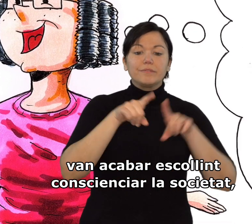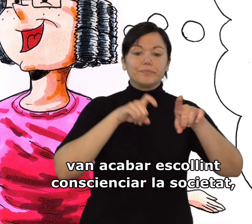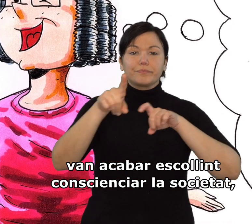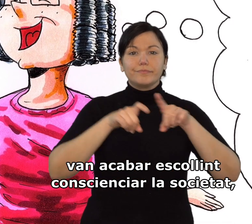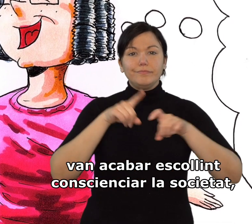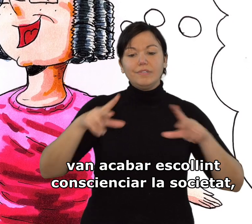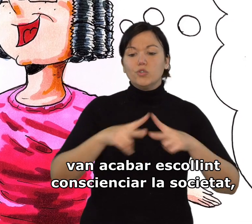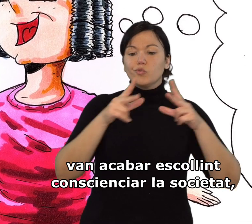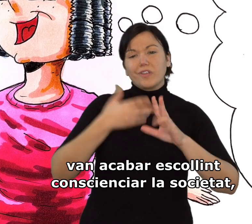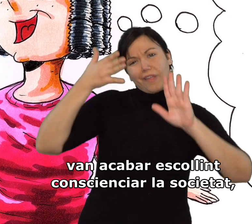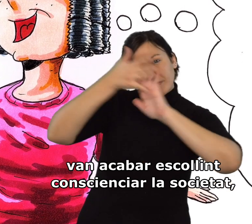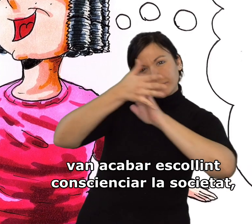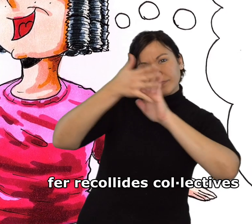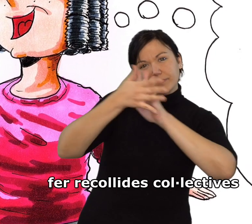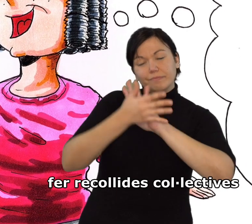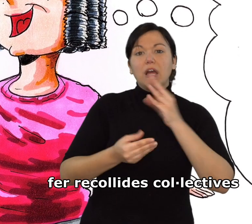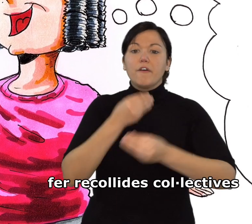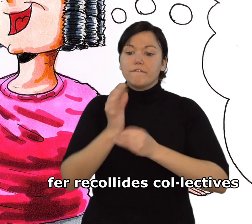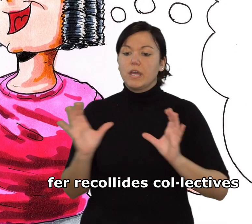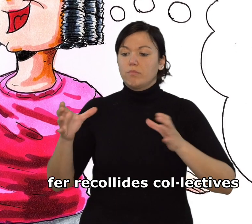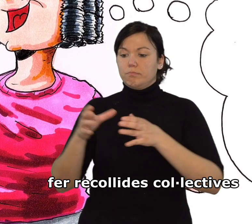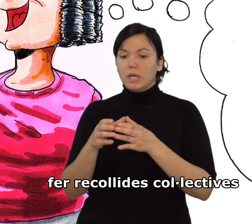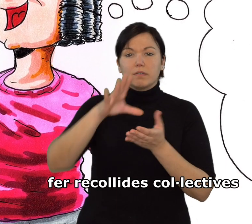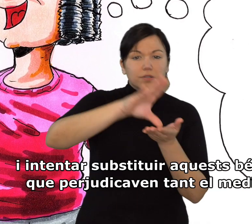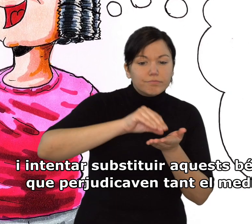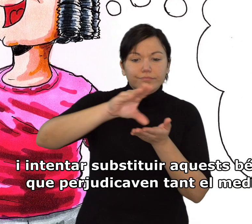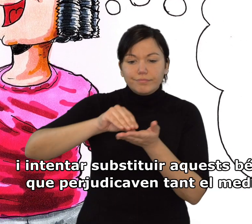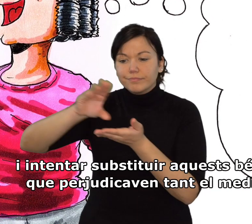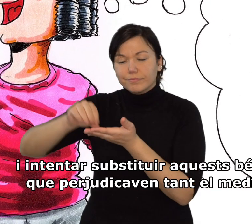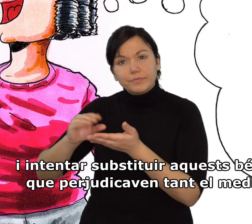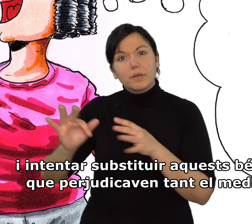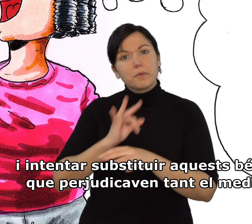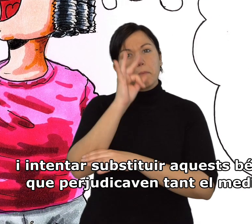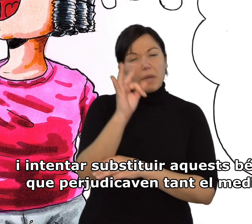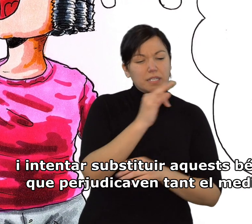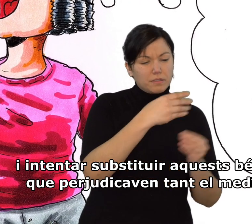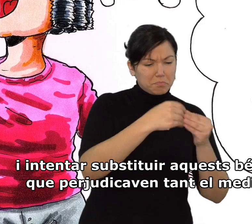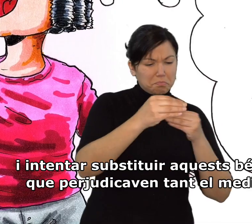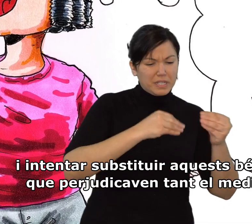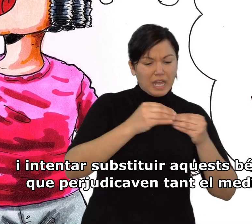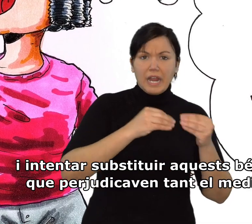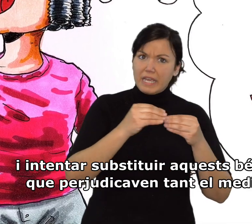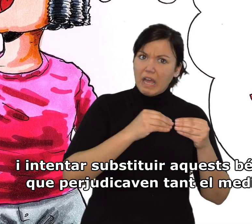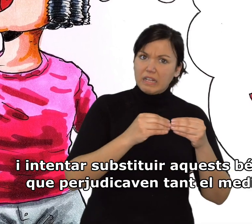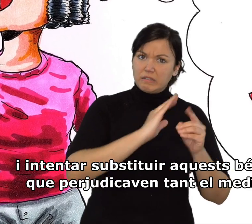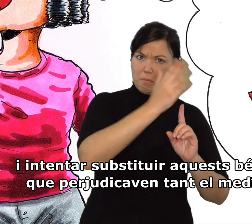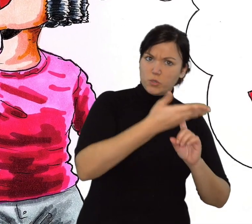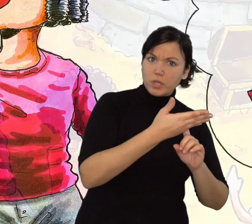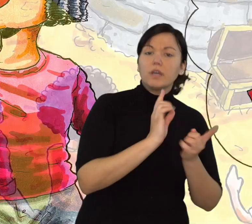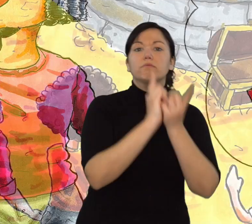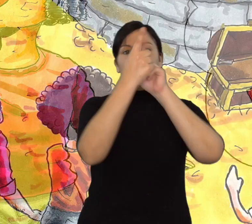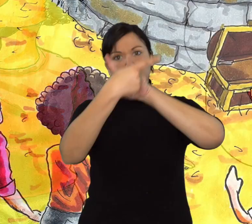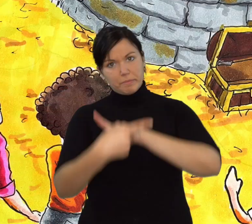escollint conscienciar la societat, fer recollides col·lectives i intentar substituir aquests béns que perjudicaven tant el medi.